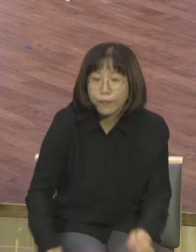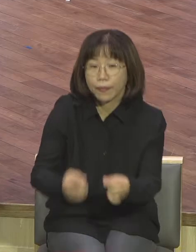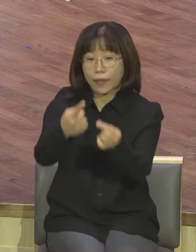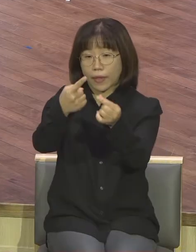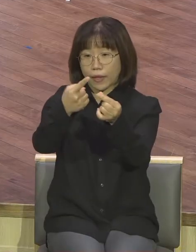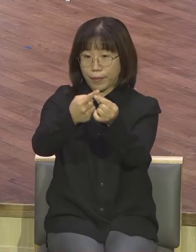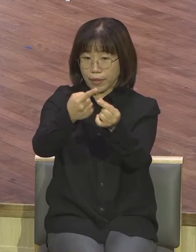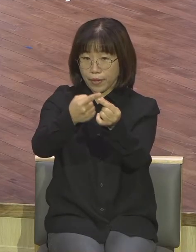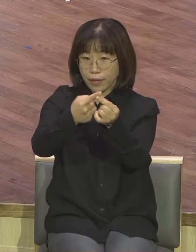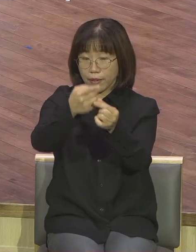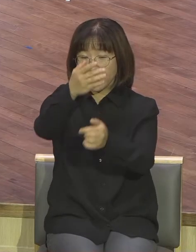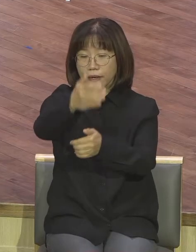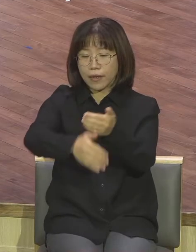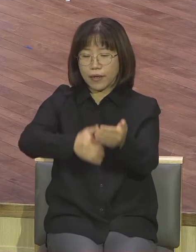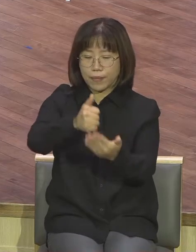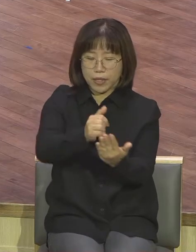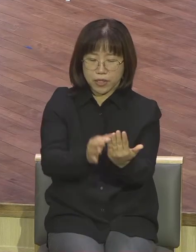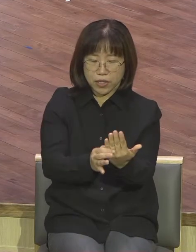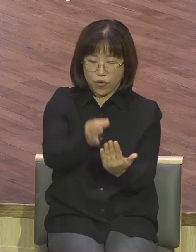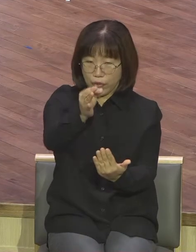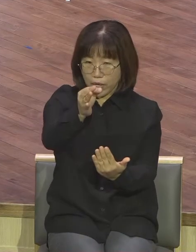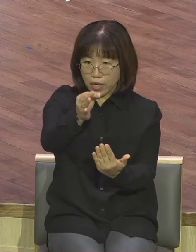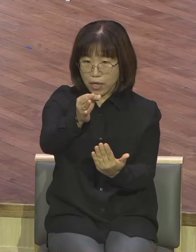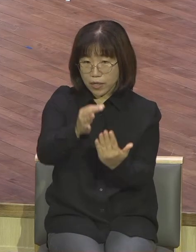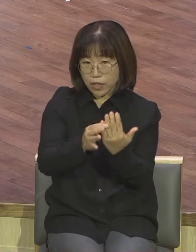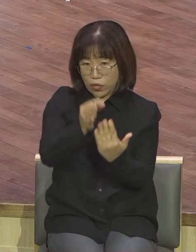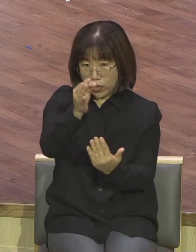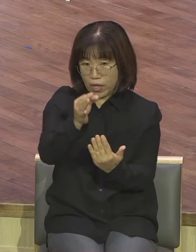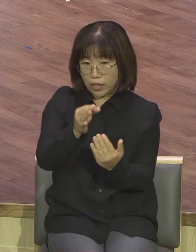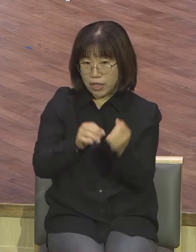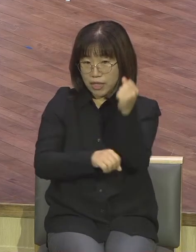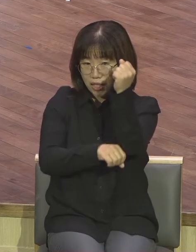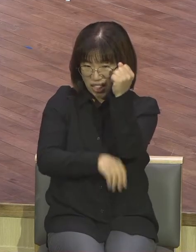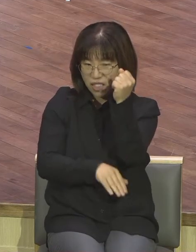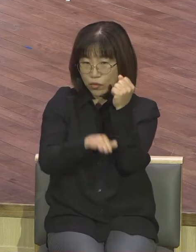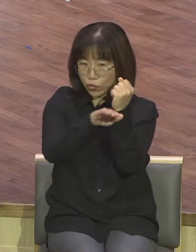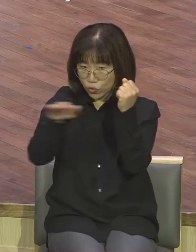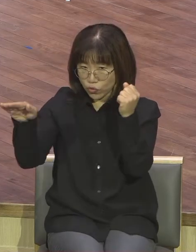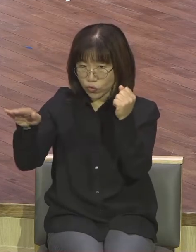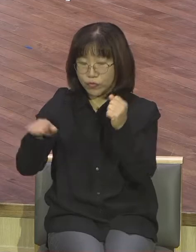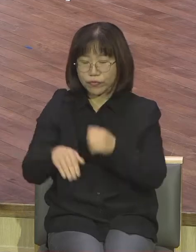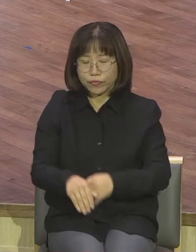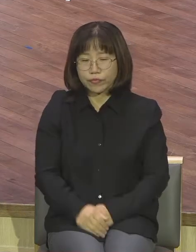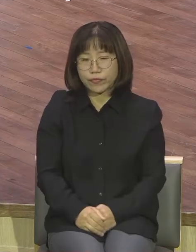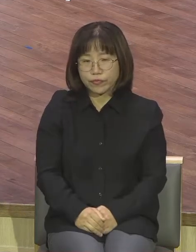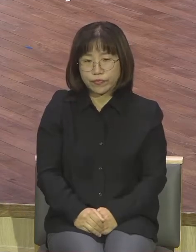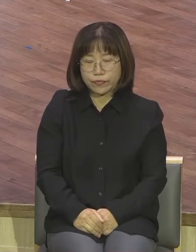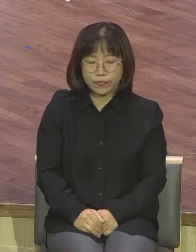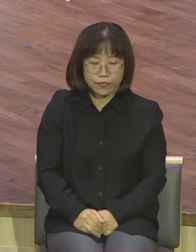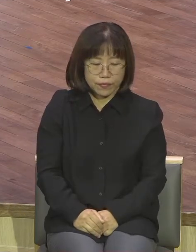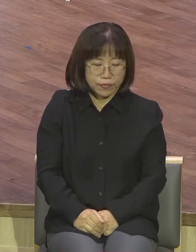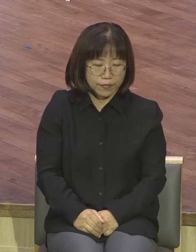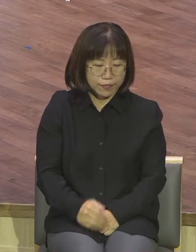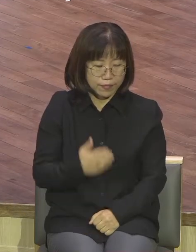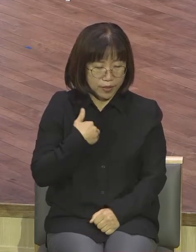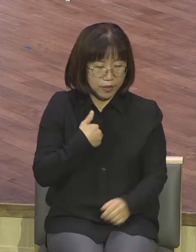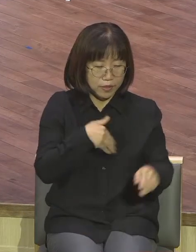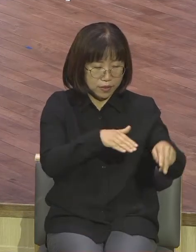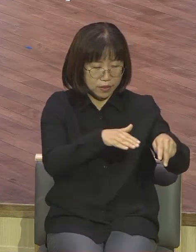선택 기준입니다 1절입니다 여호와께서 사무엘에게 이러시되 내가 이미 사울을 보리 이스라엘 왕이 되지